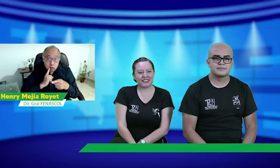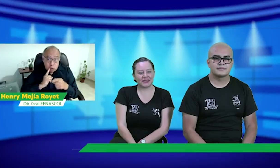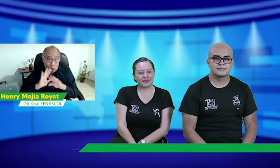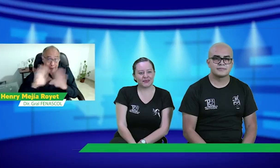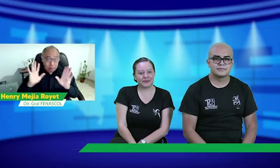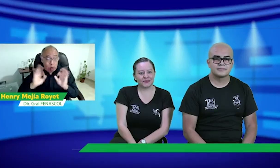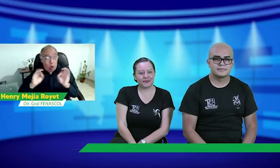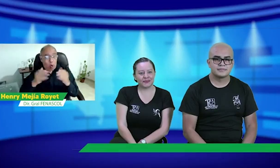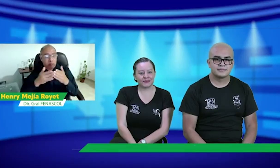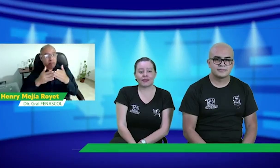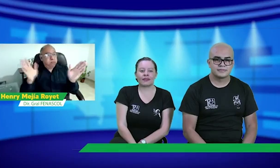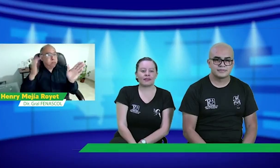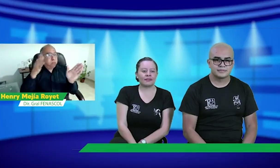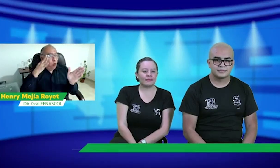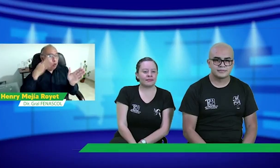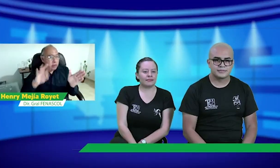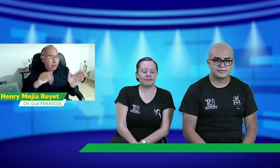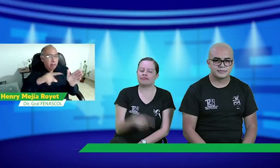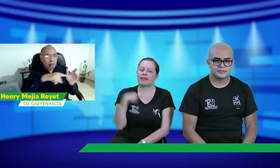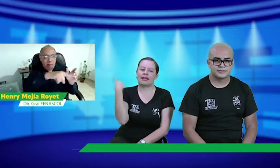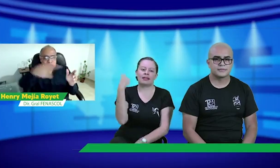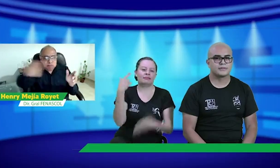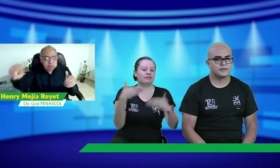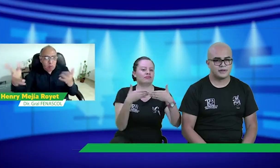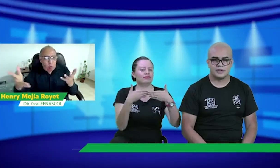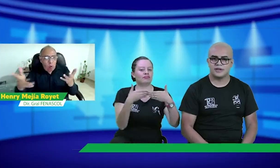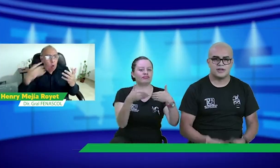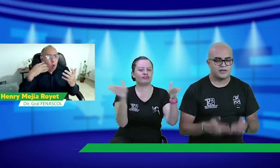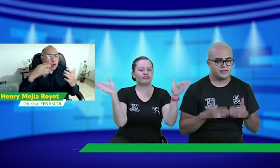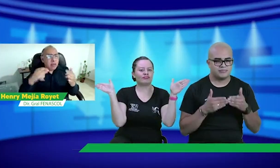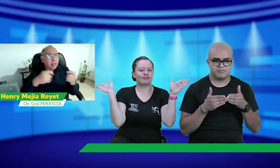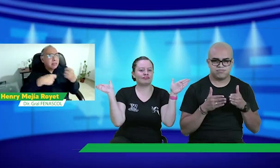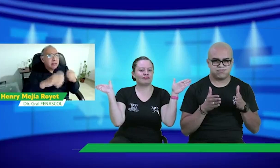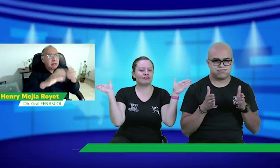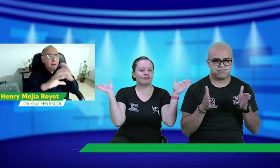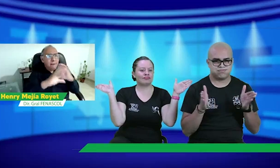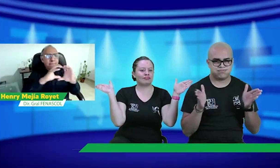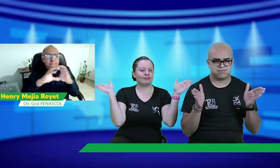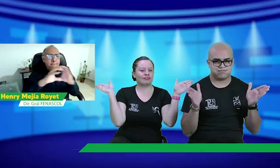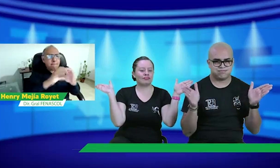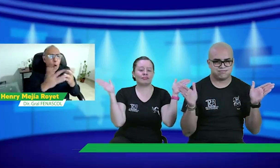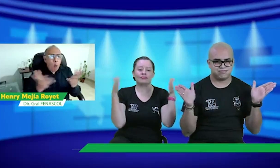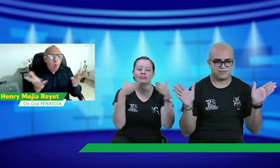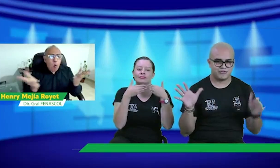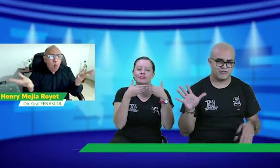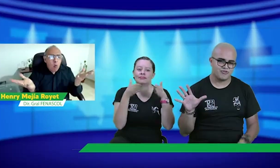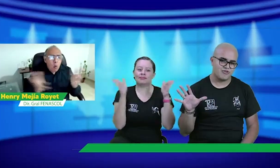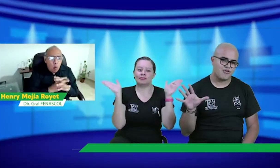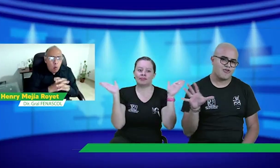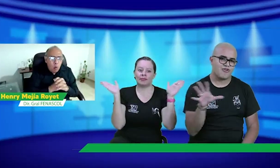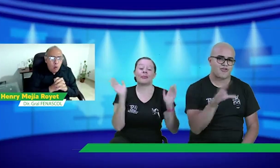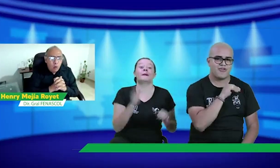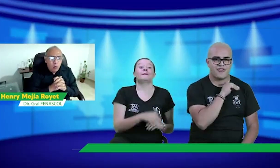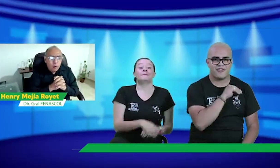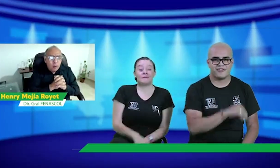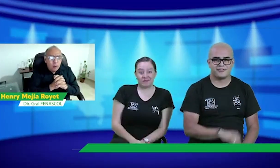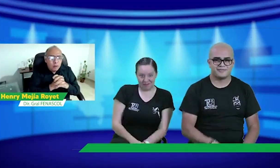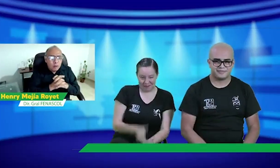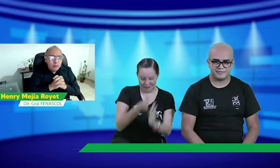que, pues, tienen su negocio, pero su objetivo es venderles simplemente a personas sordas, o a personas oyentes, y también